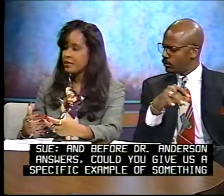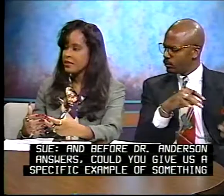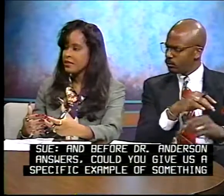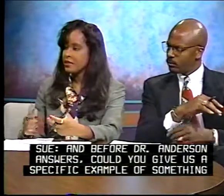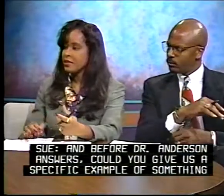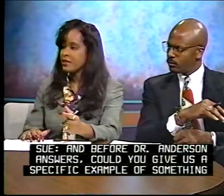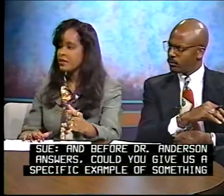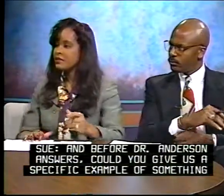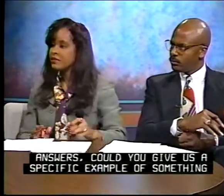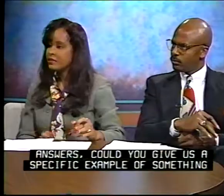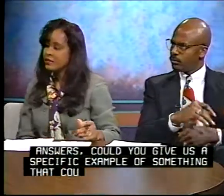situation?